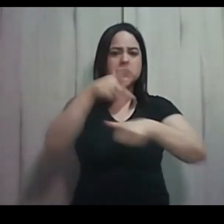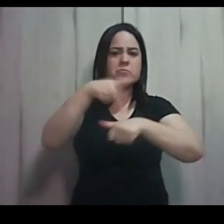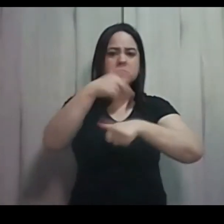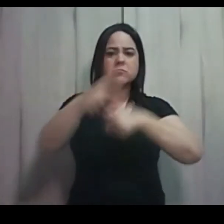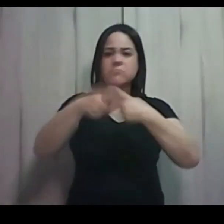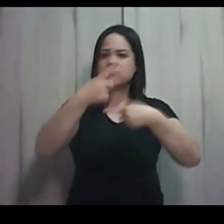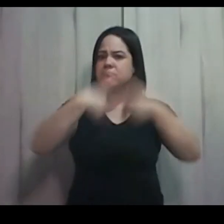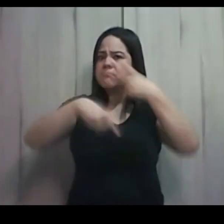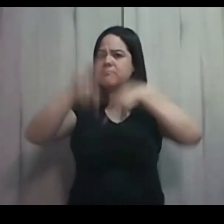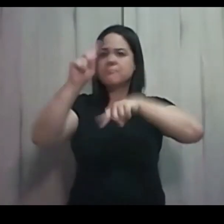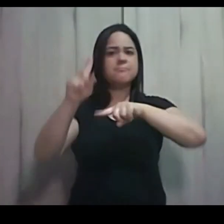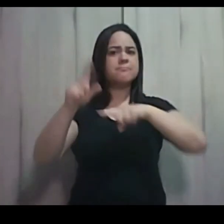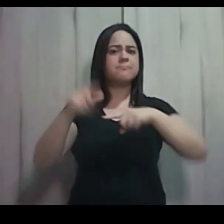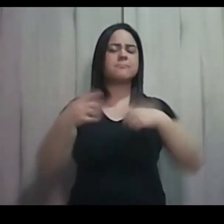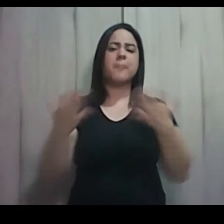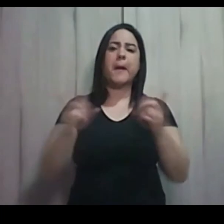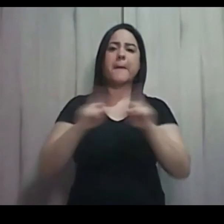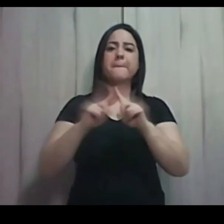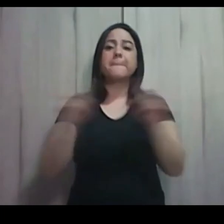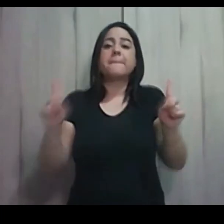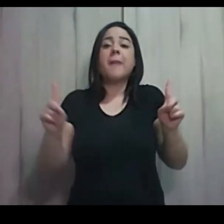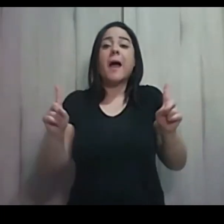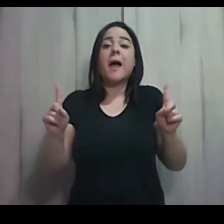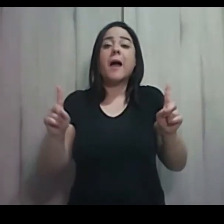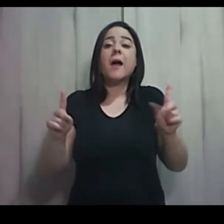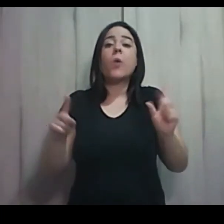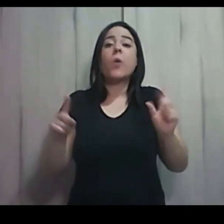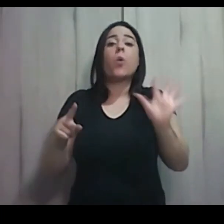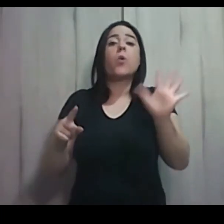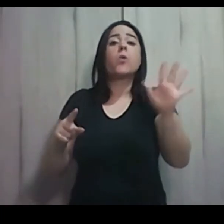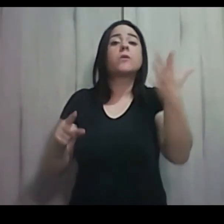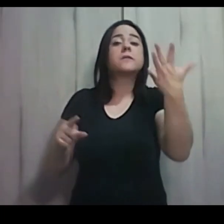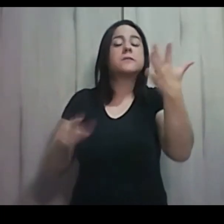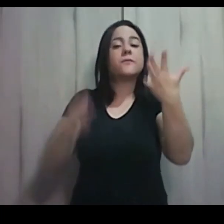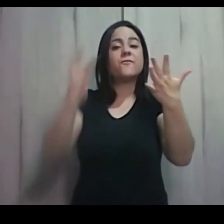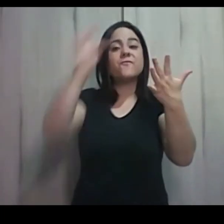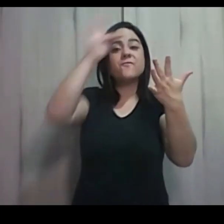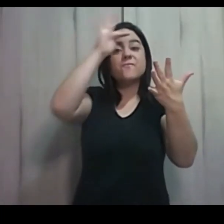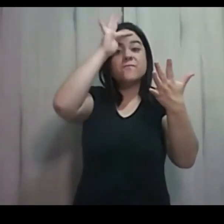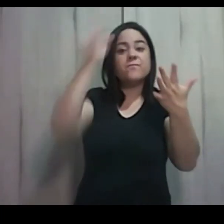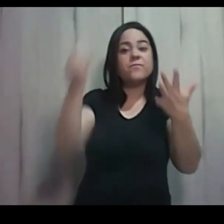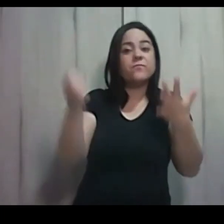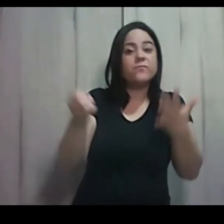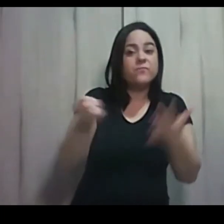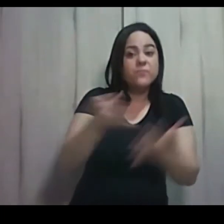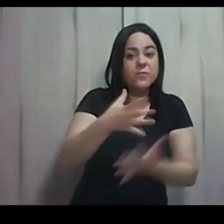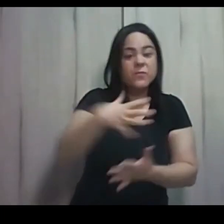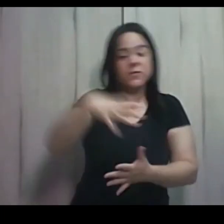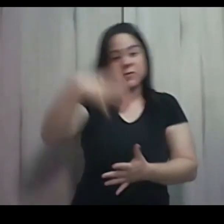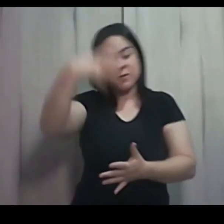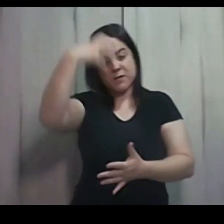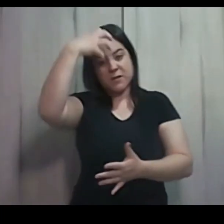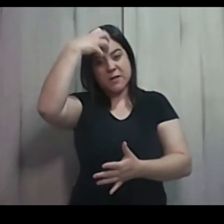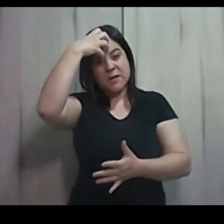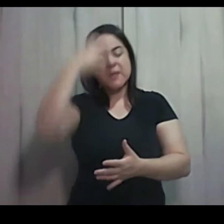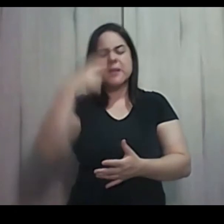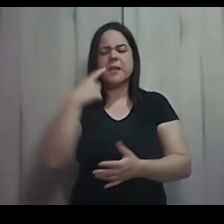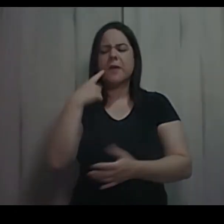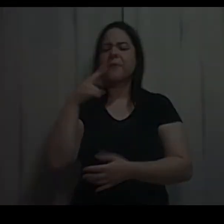Mas aí, eis que, de repente, surge um faraó, um novo rei, que olha para os hebreus de uma outra forma.